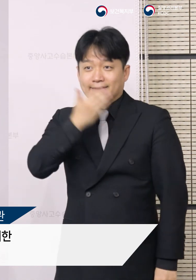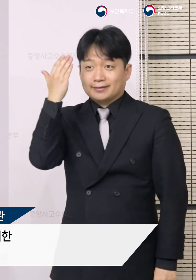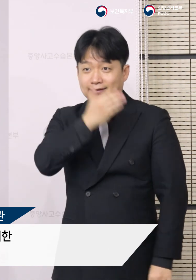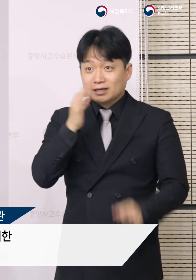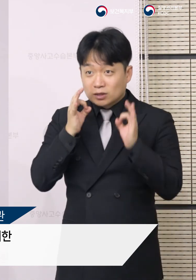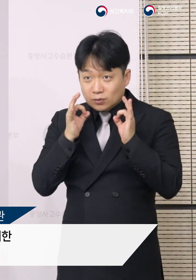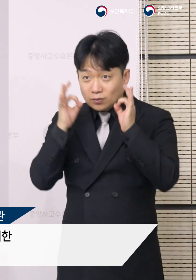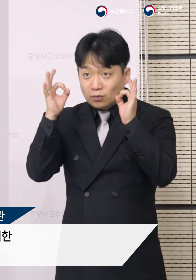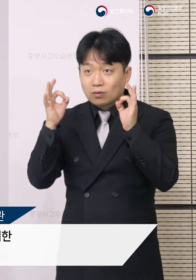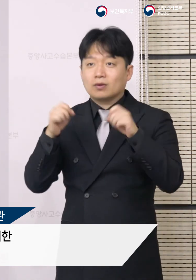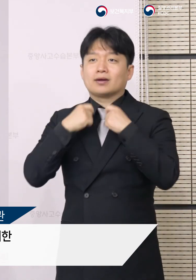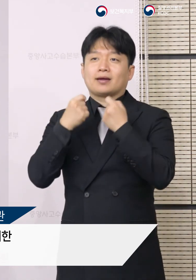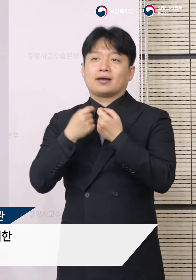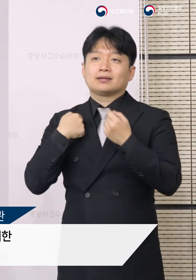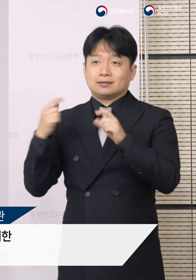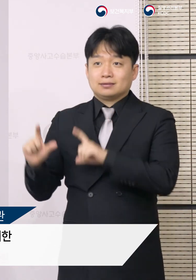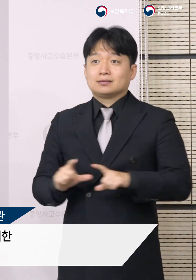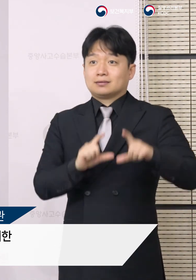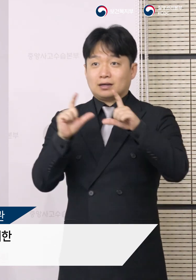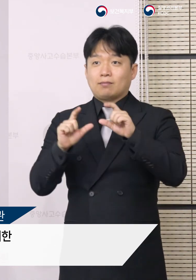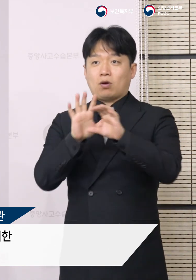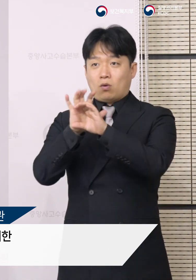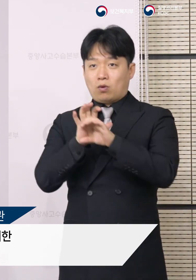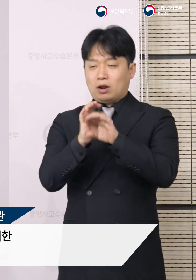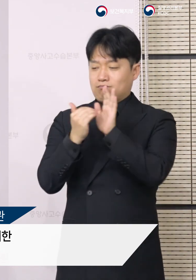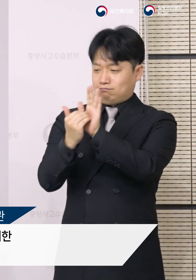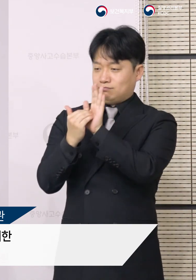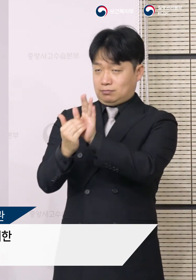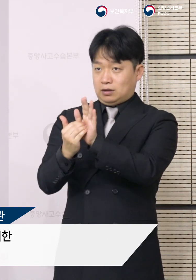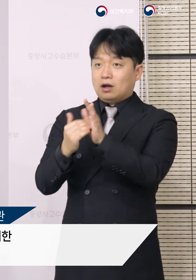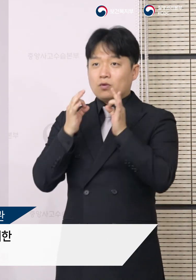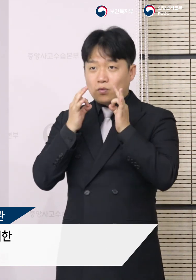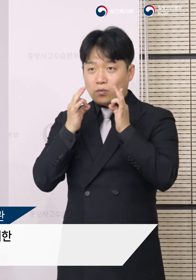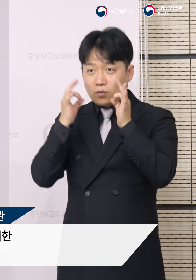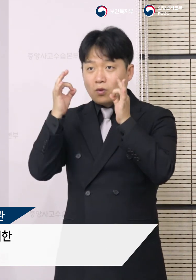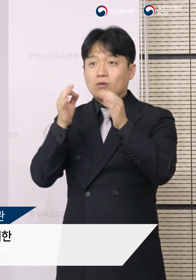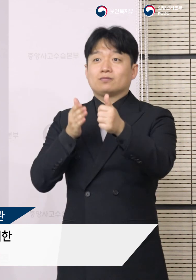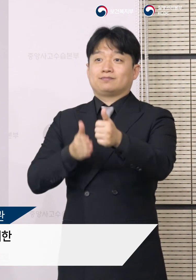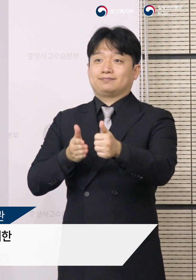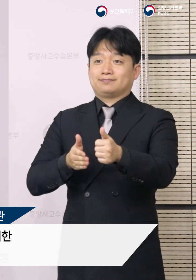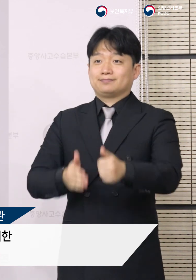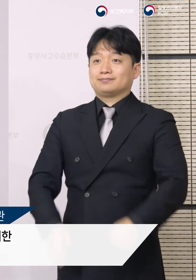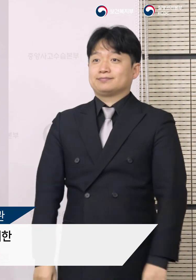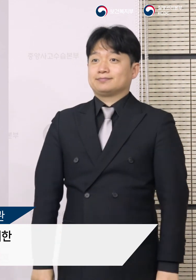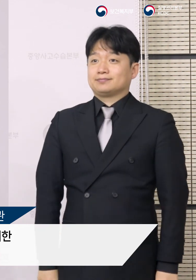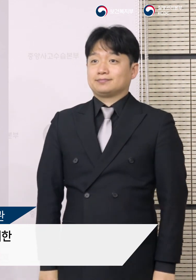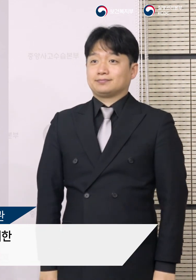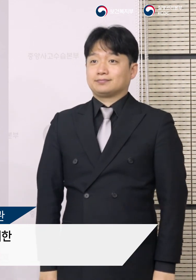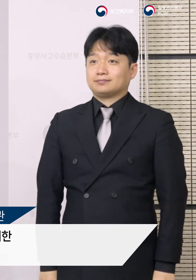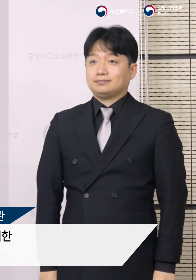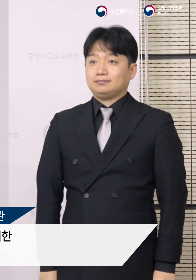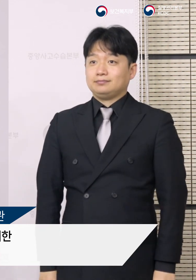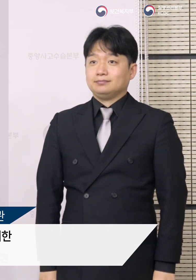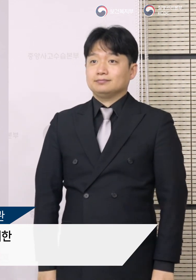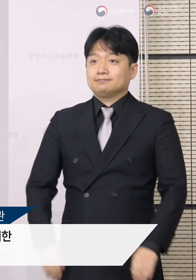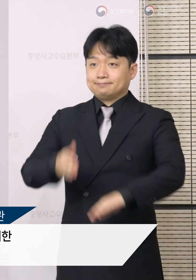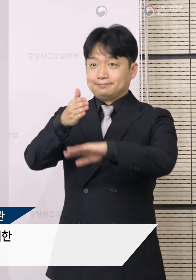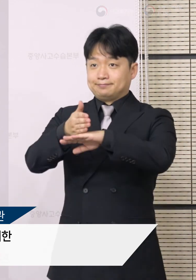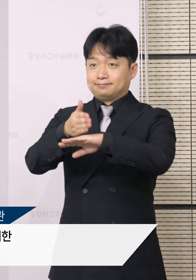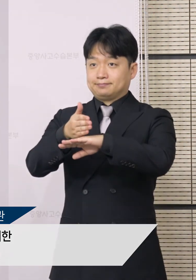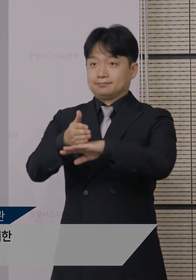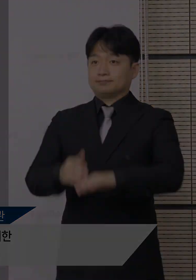신경을 쓰고 각자의 삶에서 코로나19 예방을 위한 노력을 기울여 주실 것을 부탁드립니다.